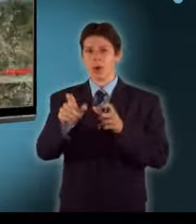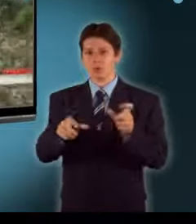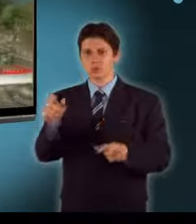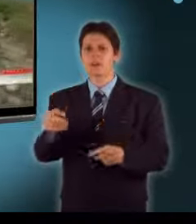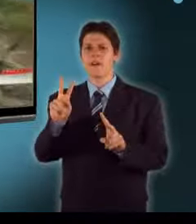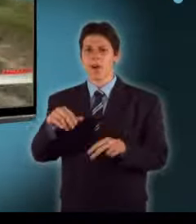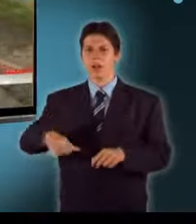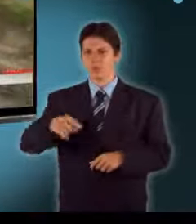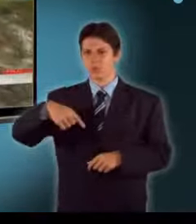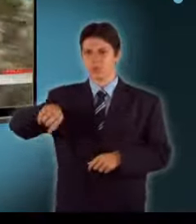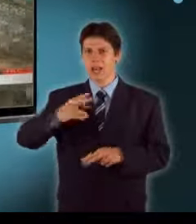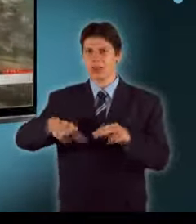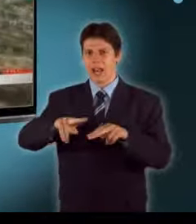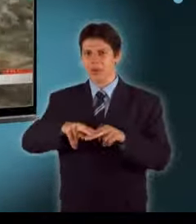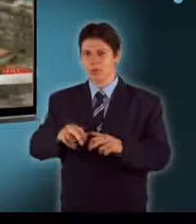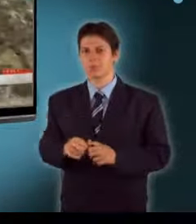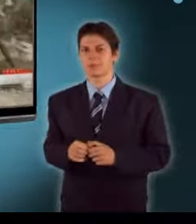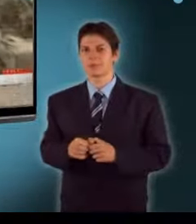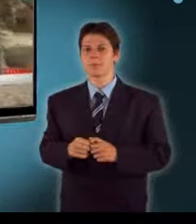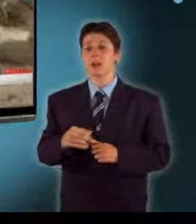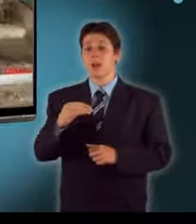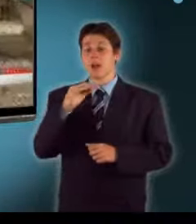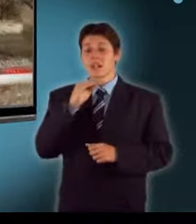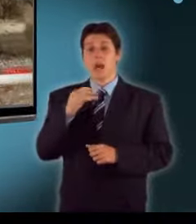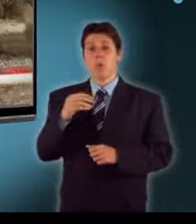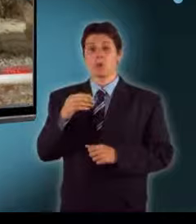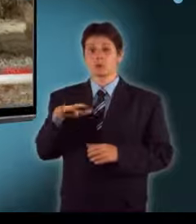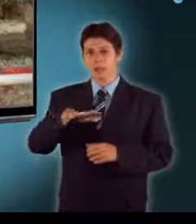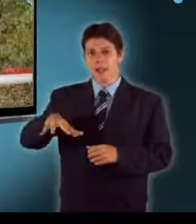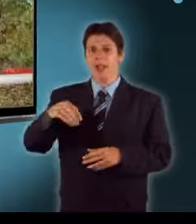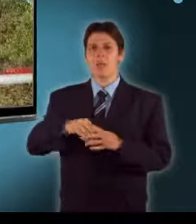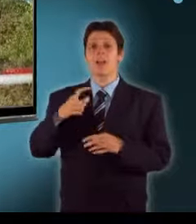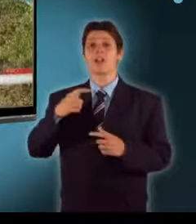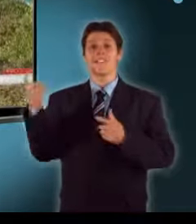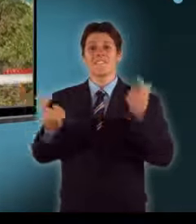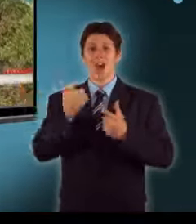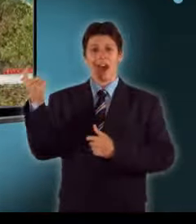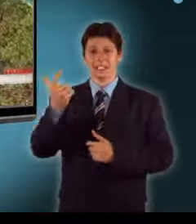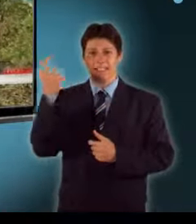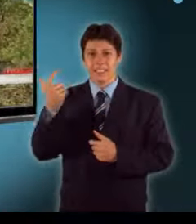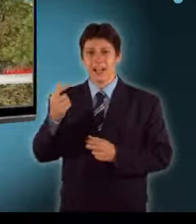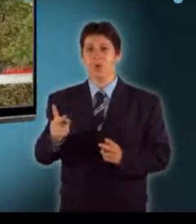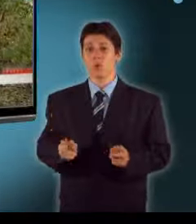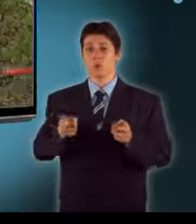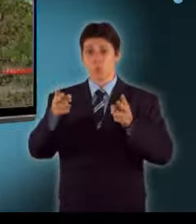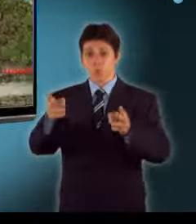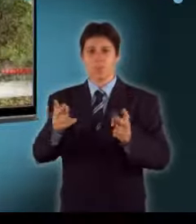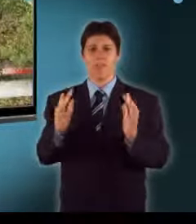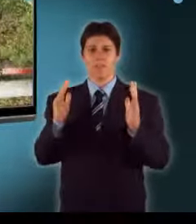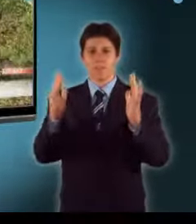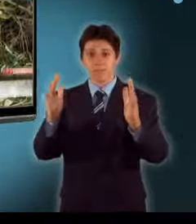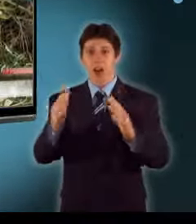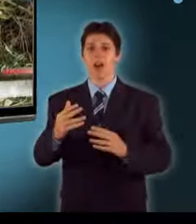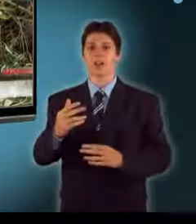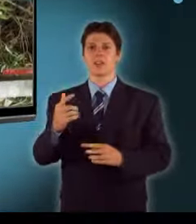Szabolcs megyében a viharos erejű szél okozott károkat. Újfehértó és nagykállók között az utakra dőlt fák akadályozták a közlekedést,